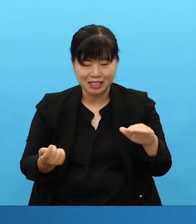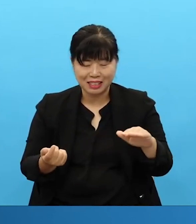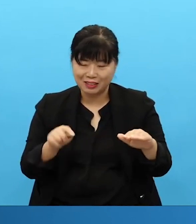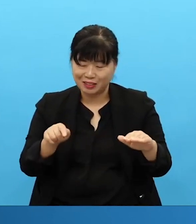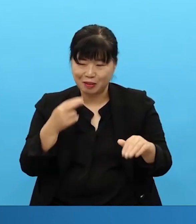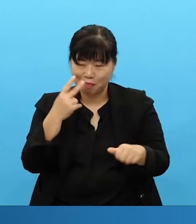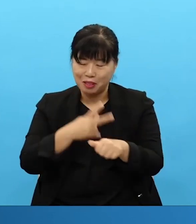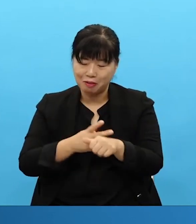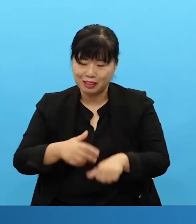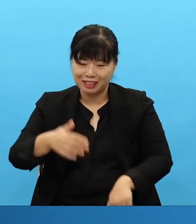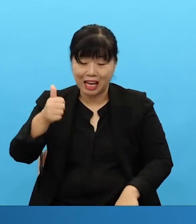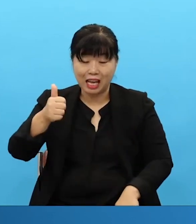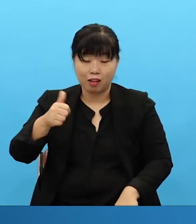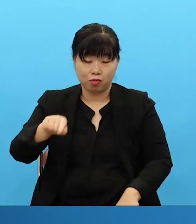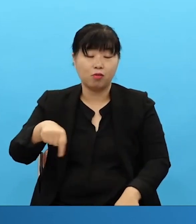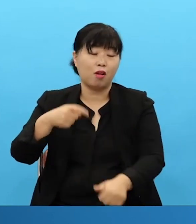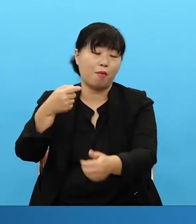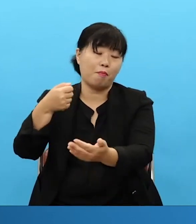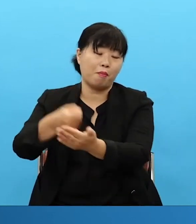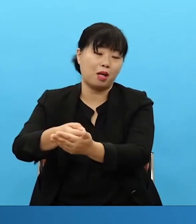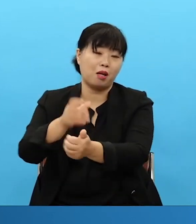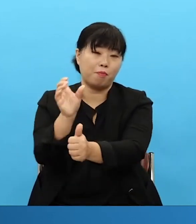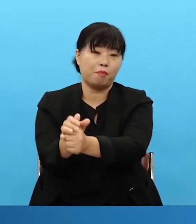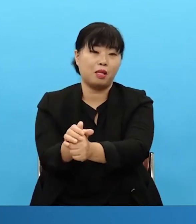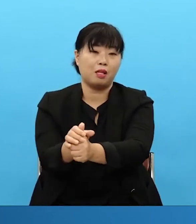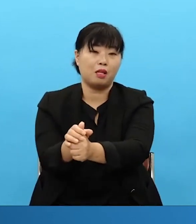결국 하나님은 이 사람을 쓰는 겁니다.